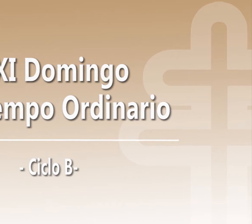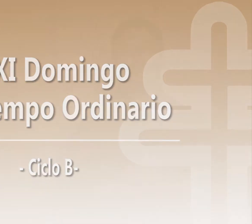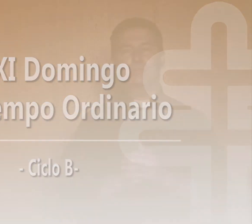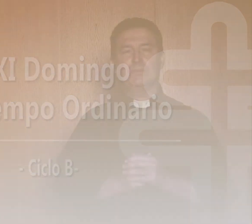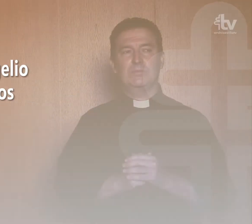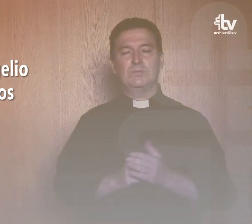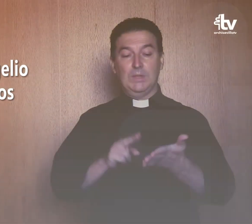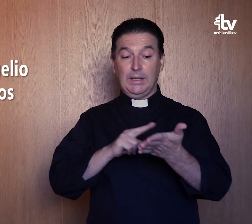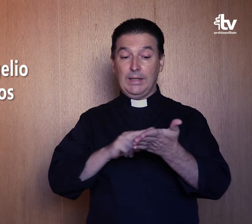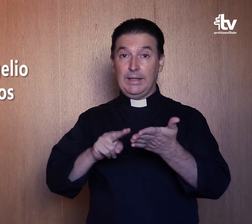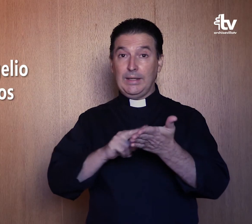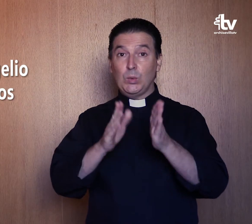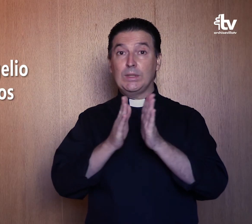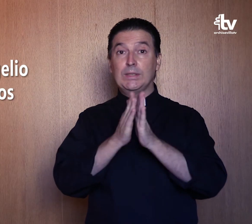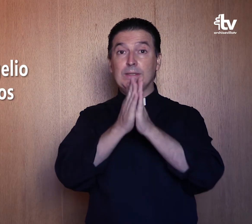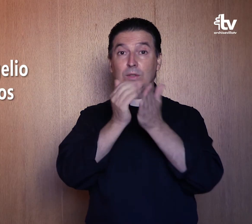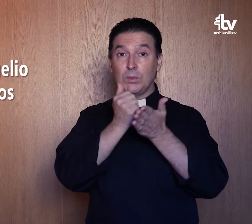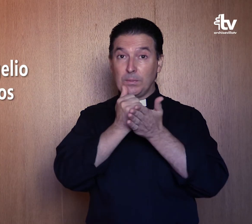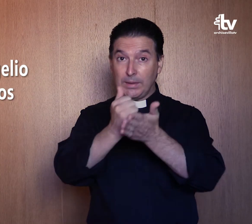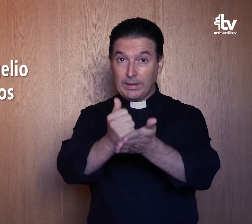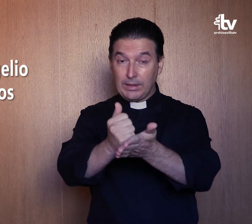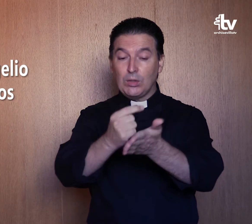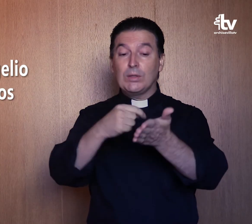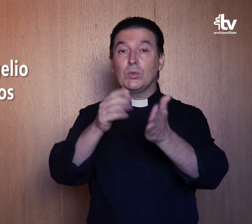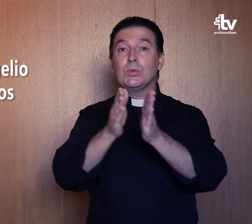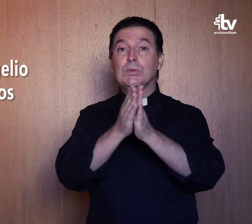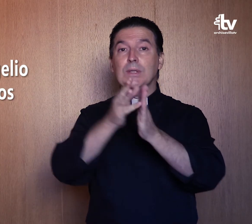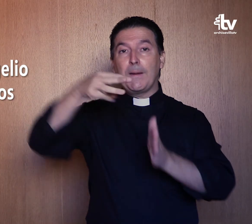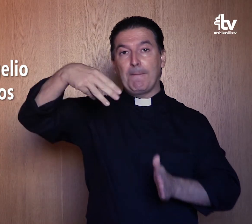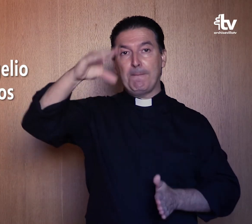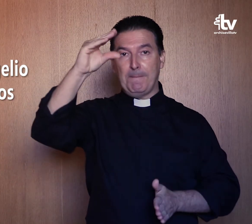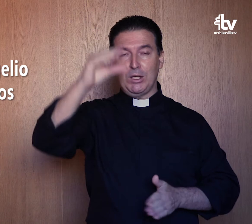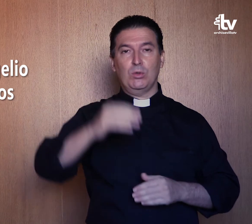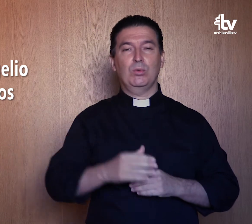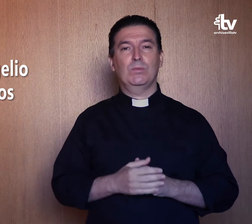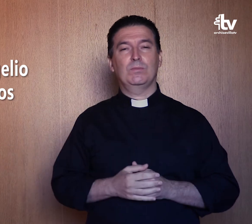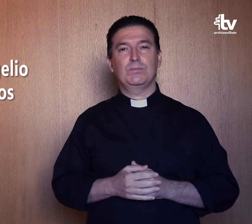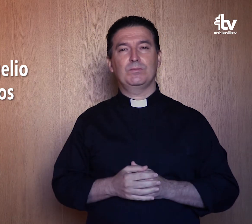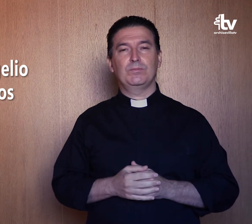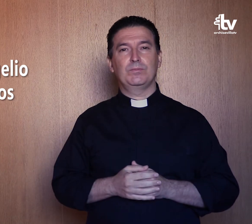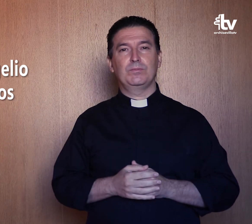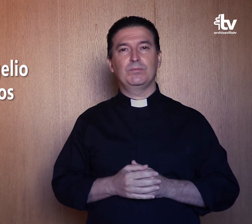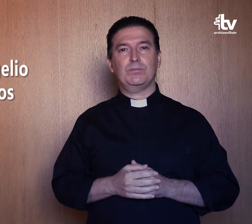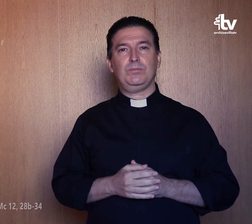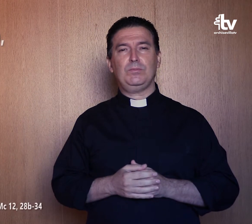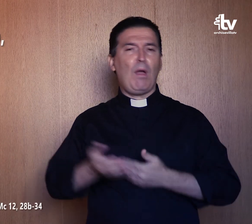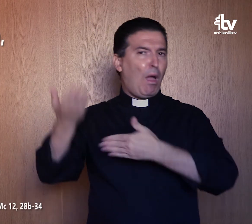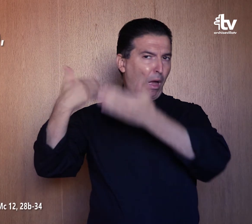Lectura del Santo Evangelio según San Marcos En